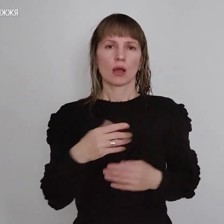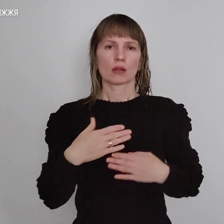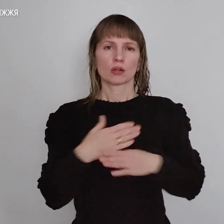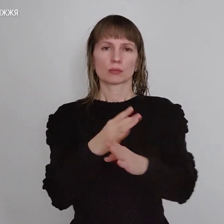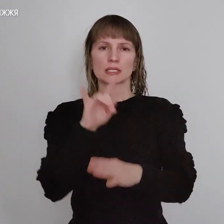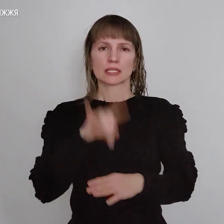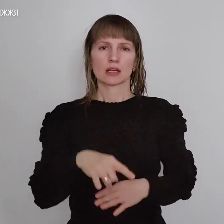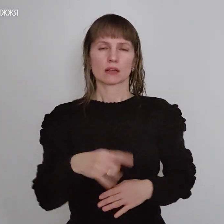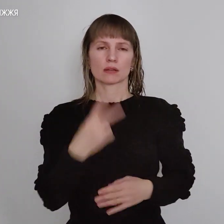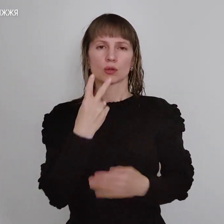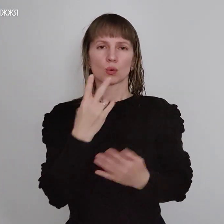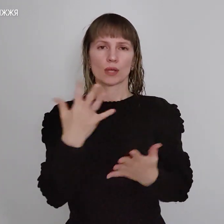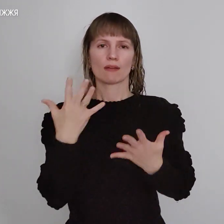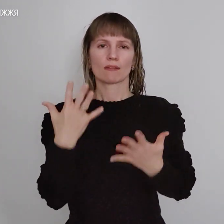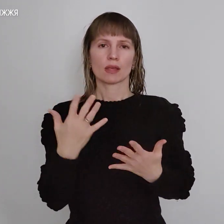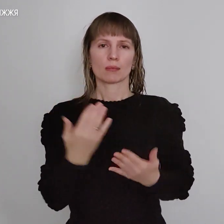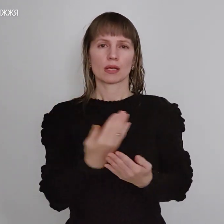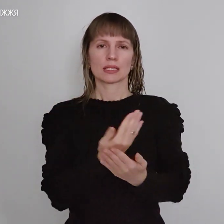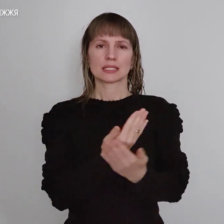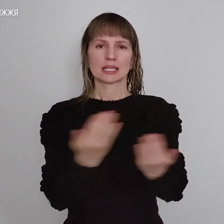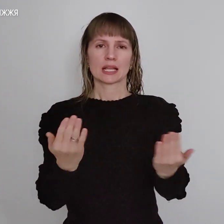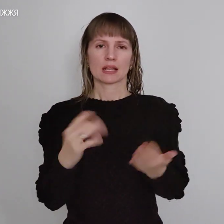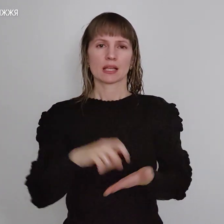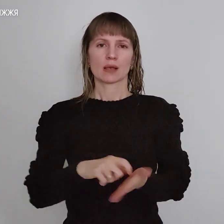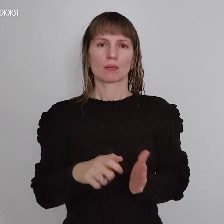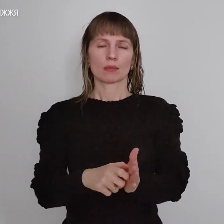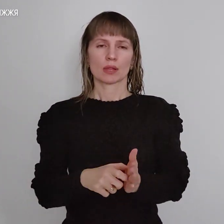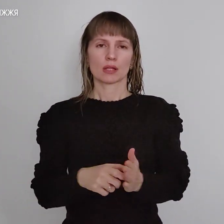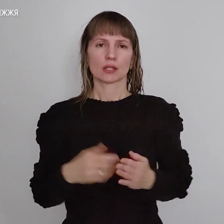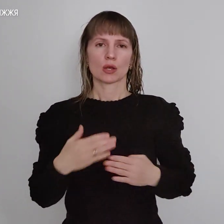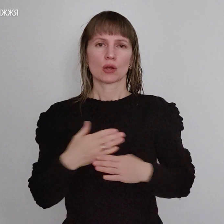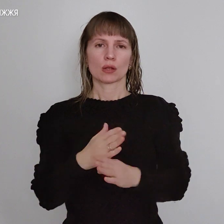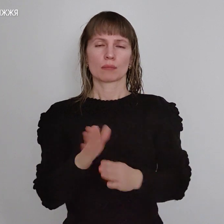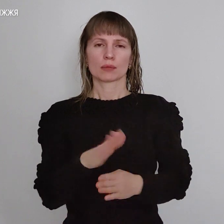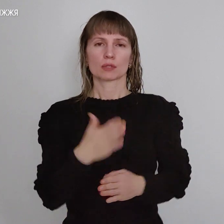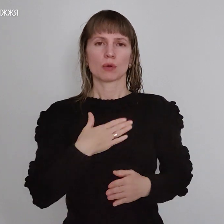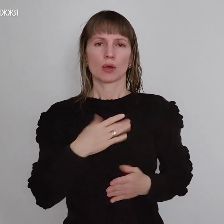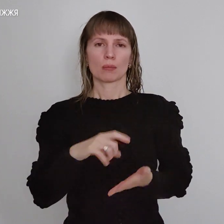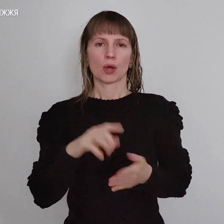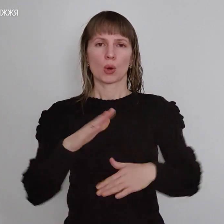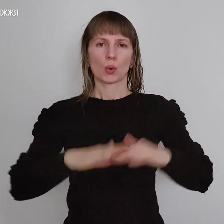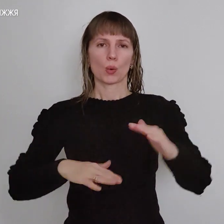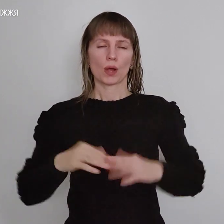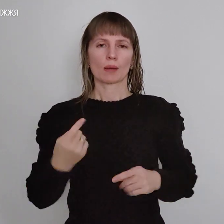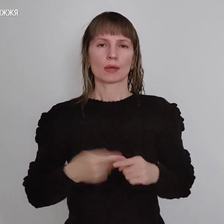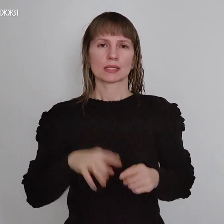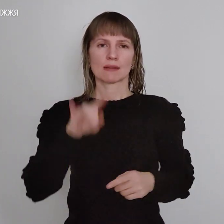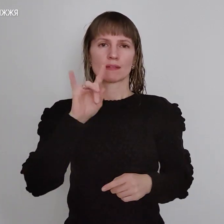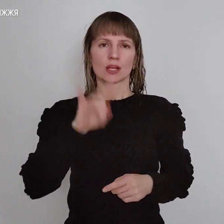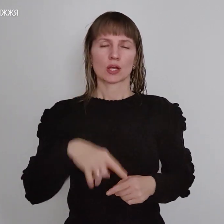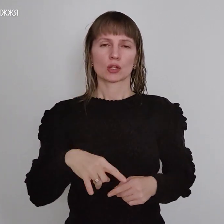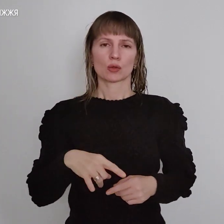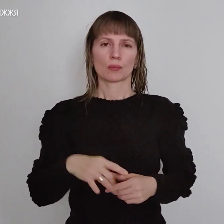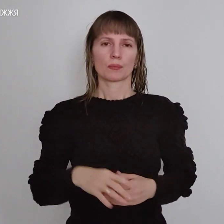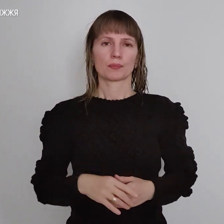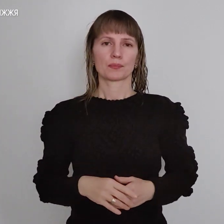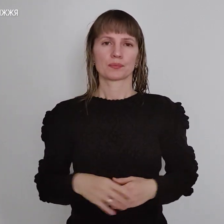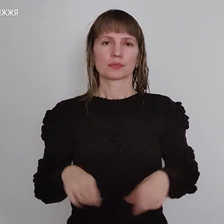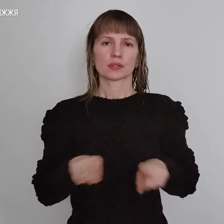Оце стіни тімнати, розрив між моїми руками, це вікно. В такому випадку